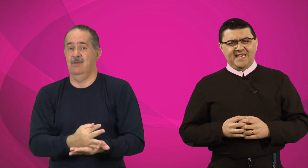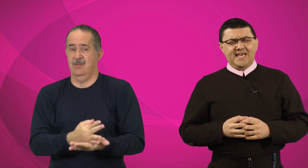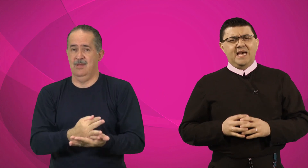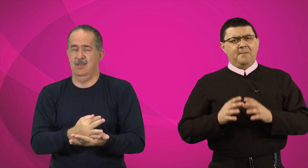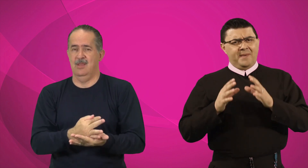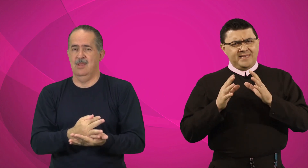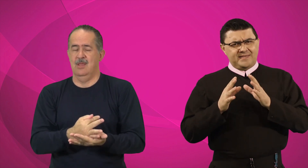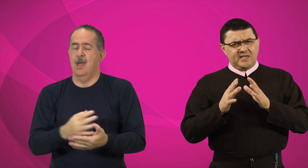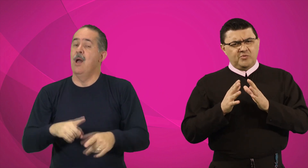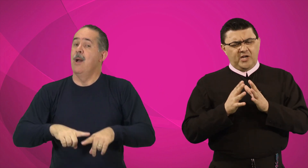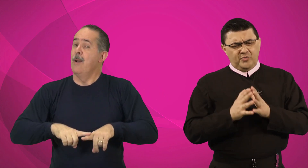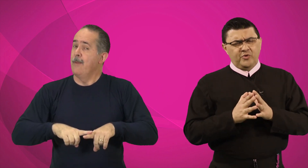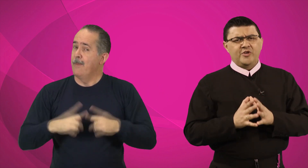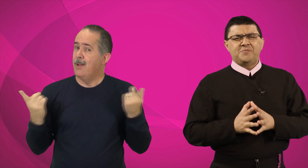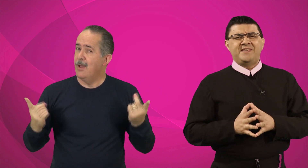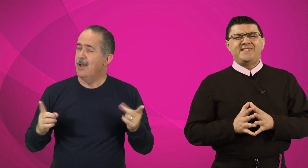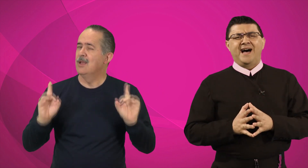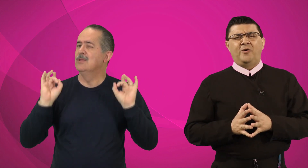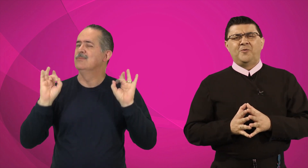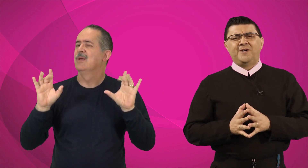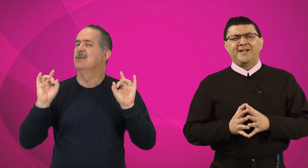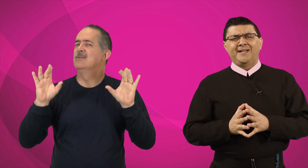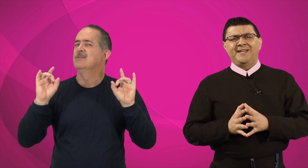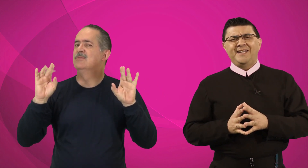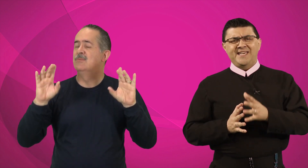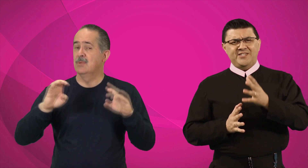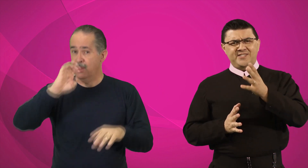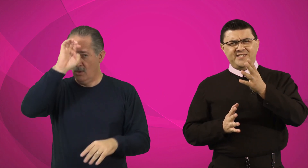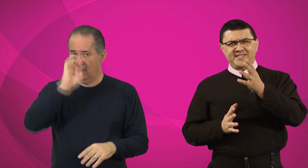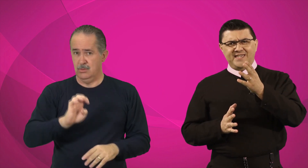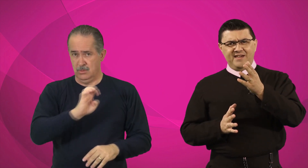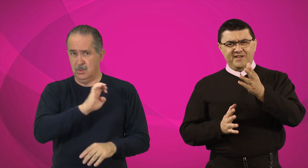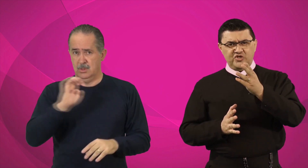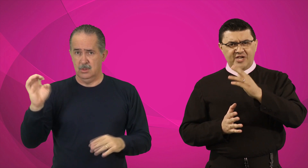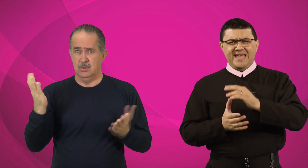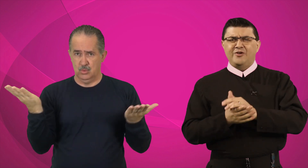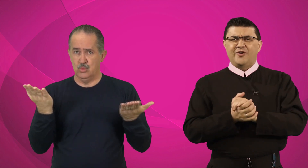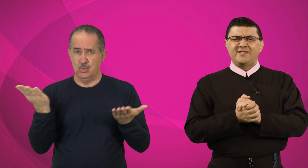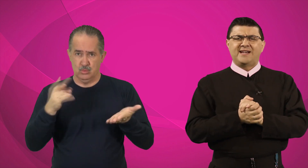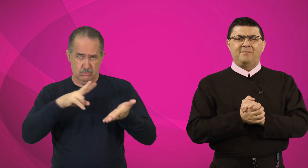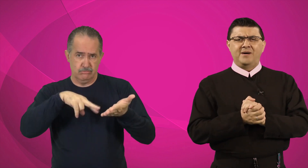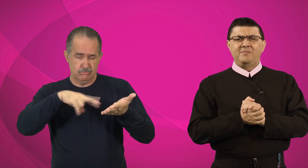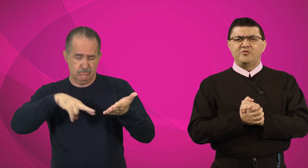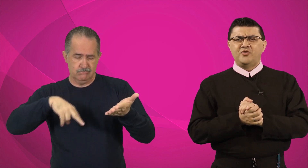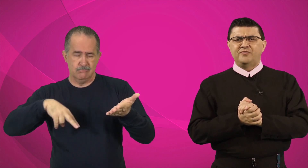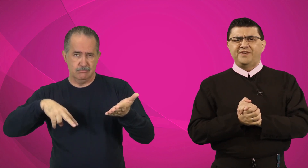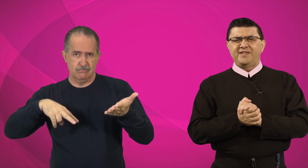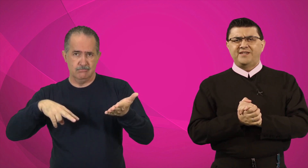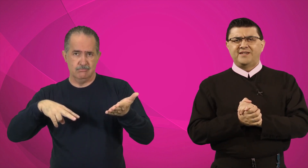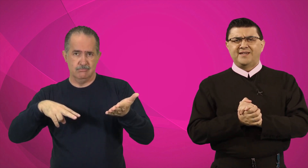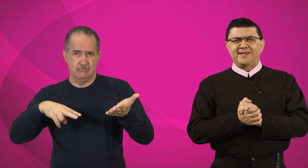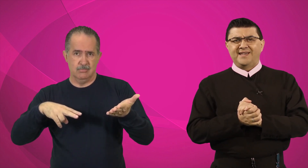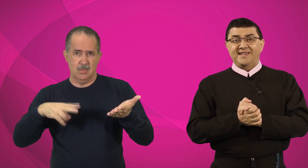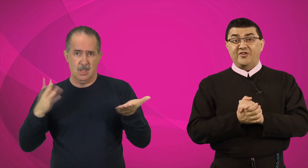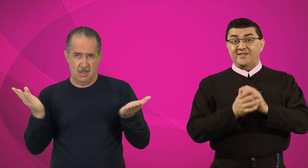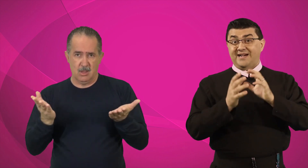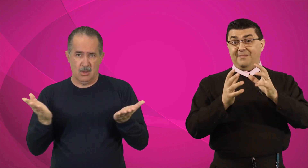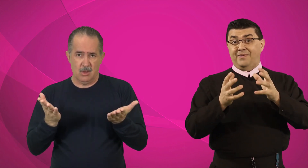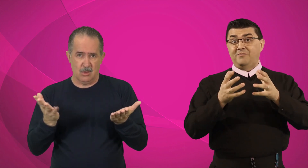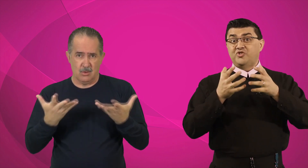Mas, de modo muito especial, neste evangelho que nós acabamos de ouvir, que nós acabamos